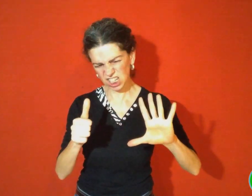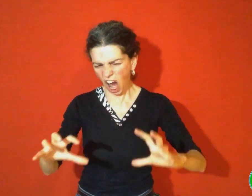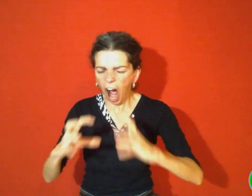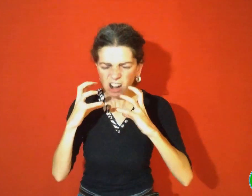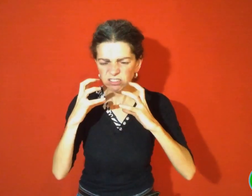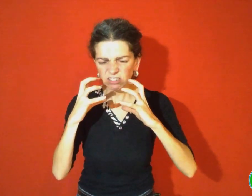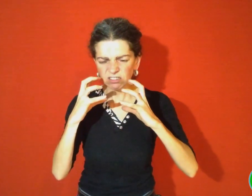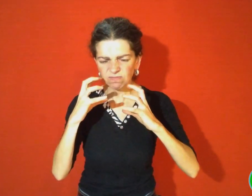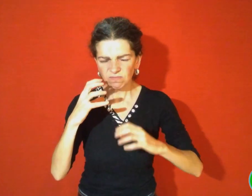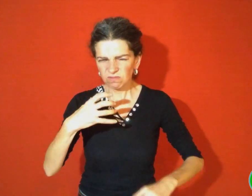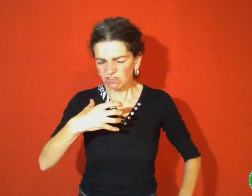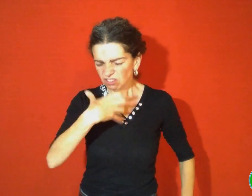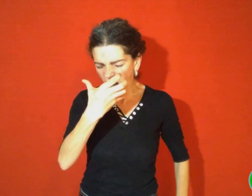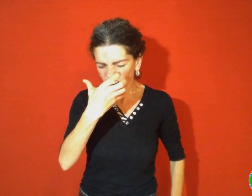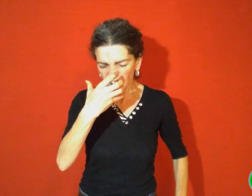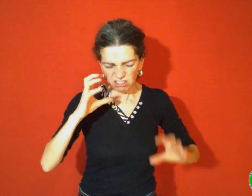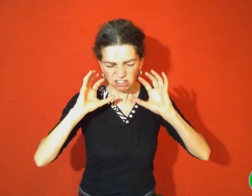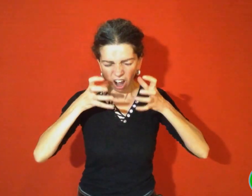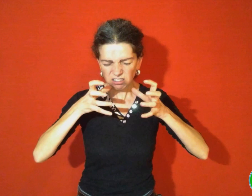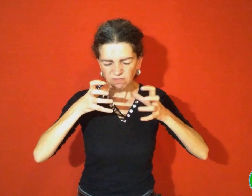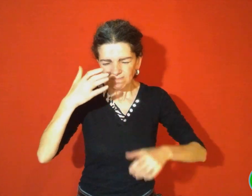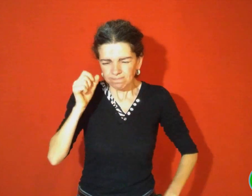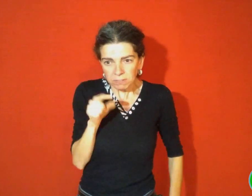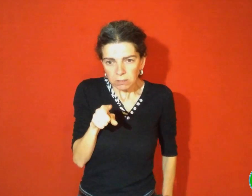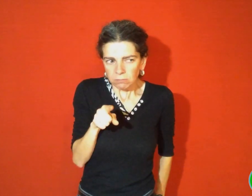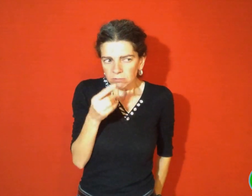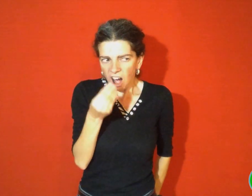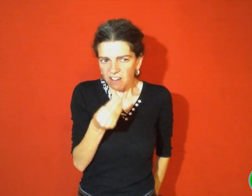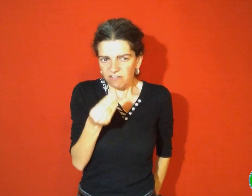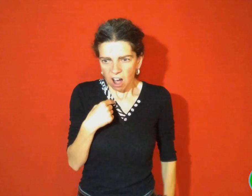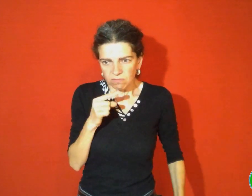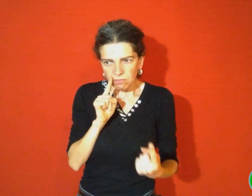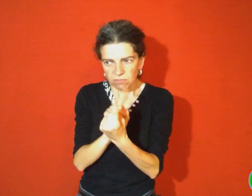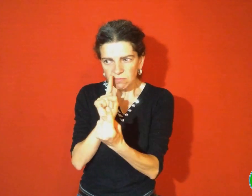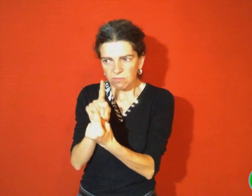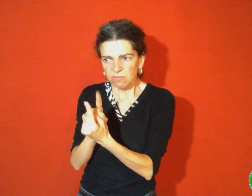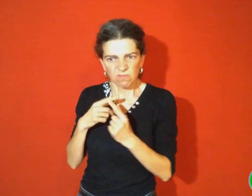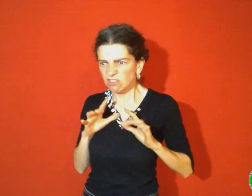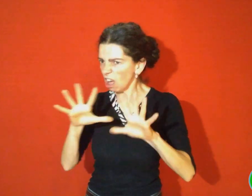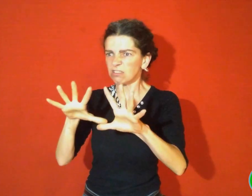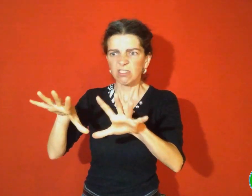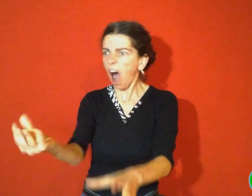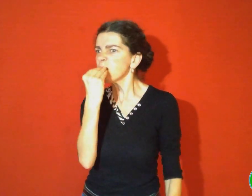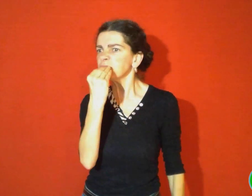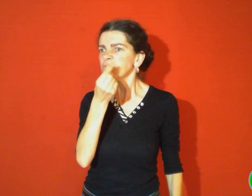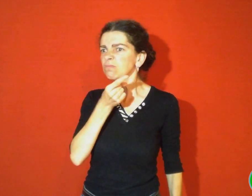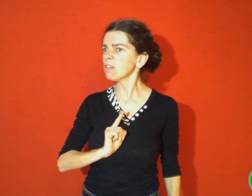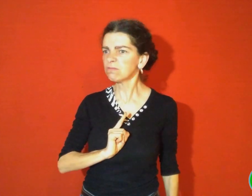en mangeant cinq ou six gamins. Croc et croc, si maintenant je rencontre quelques enfants, je les